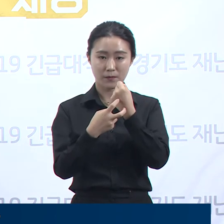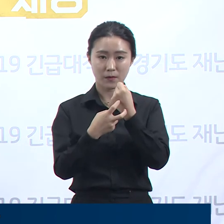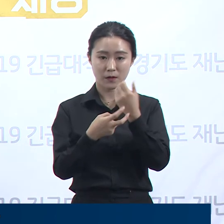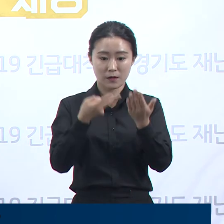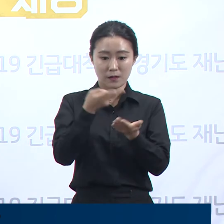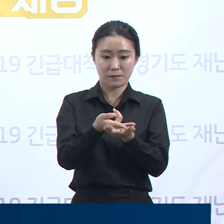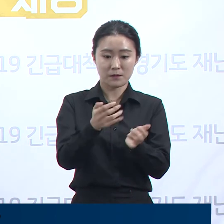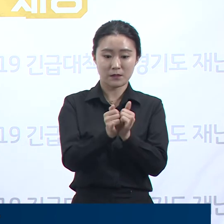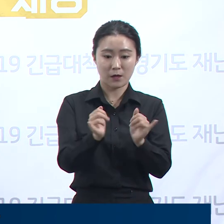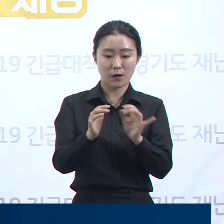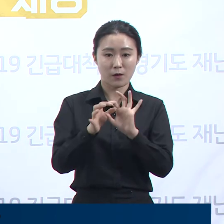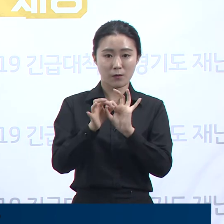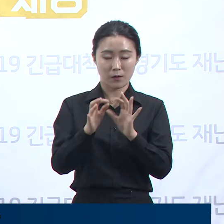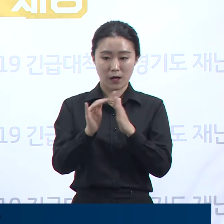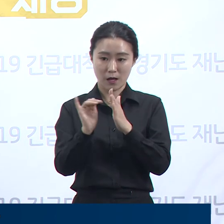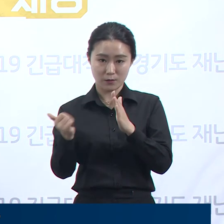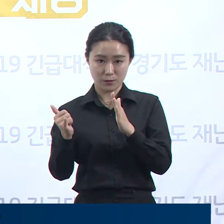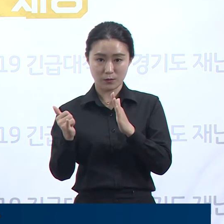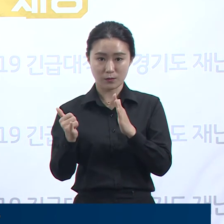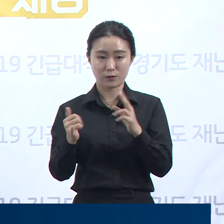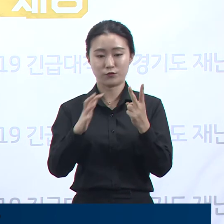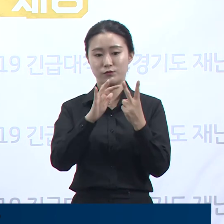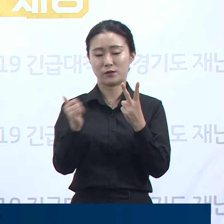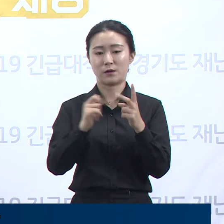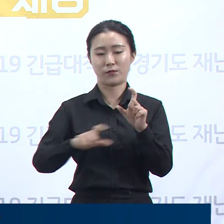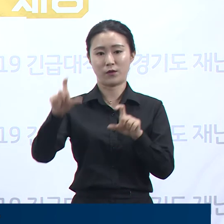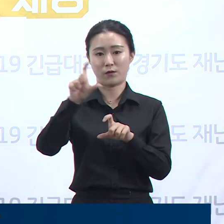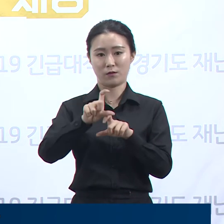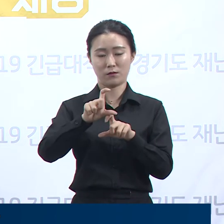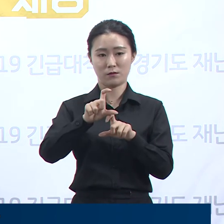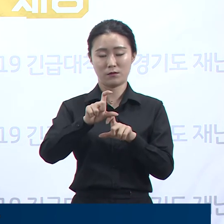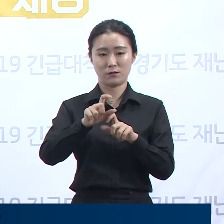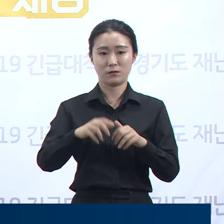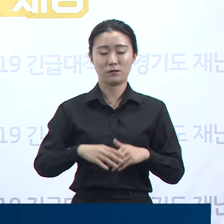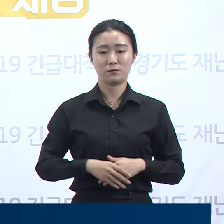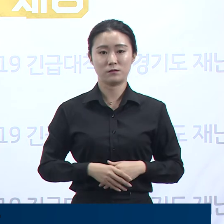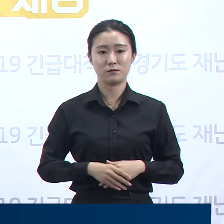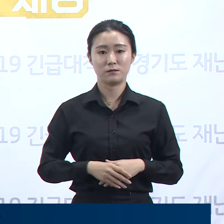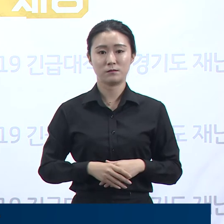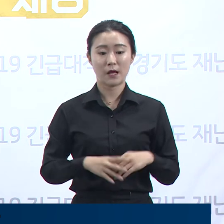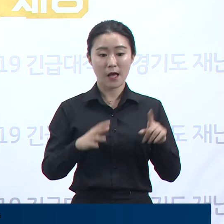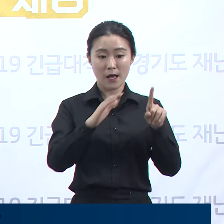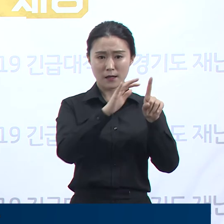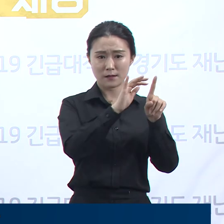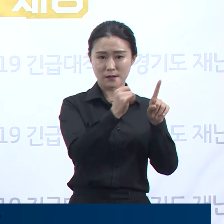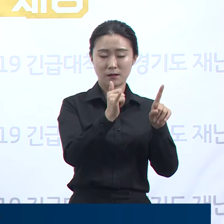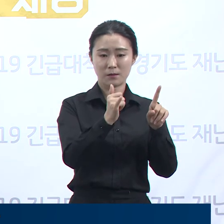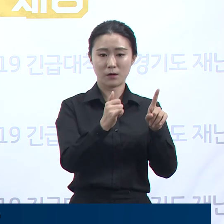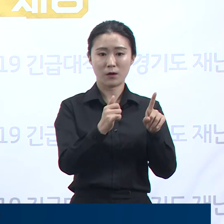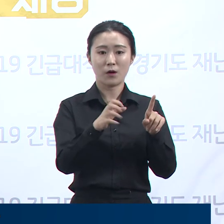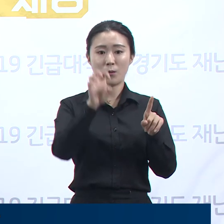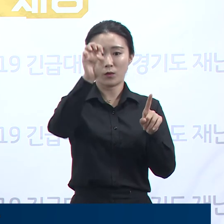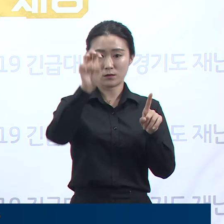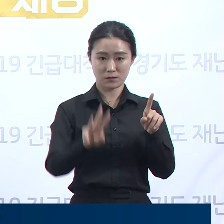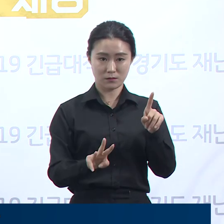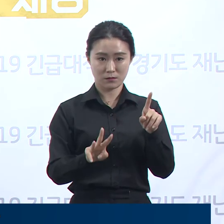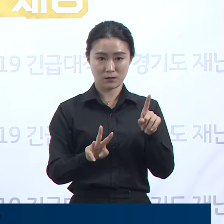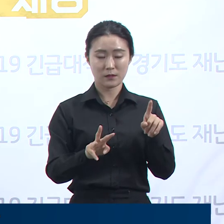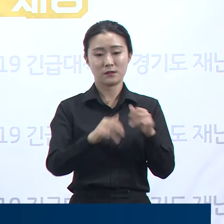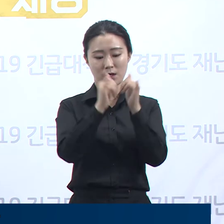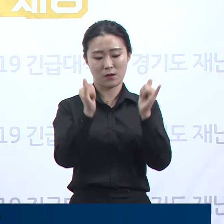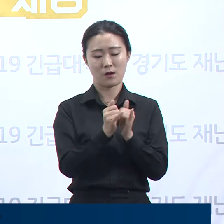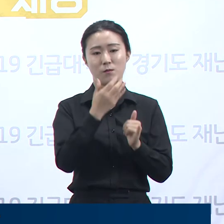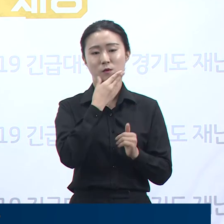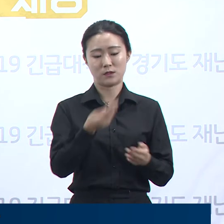도내 확진자는 총 10명으로 늘어났습니다. 추가 확진자 중 1명이 포천시 소재 요양원의 사회복지사로 근무하고 있어